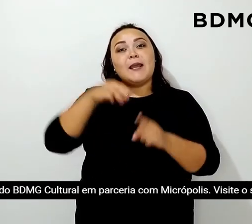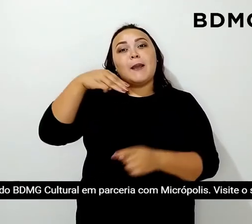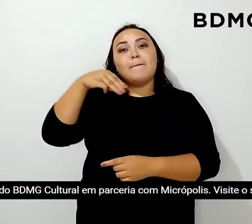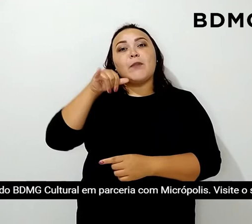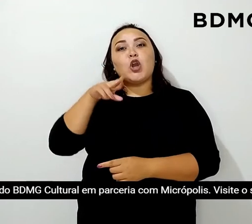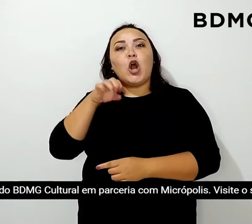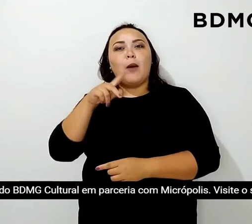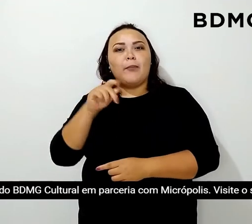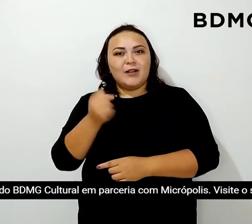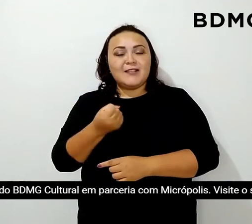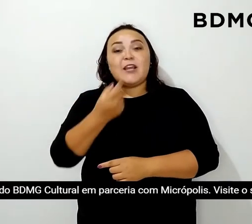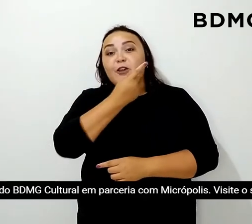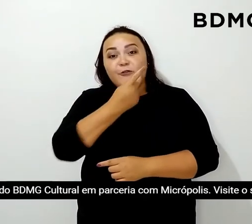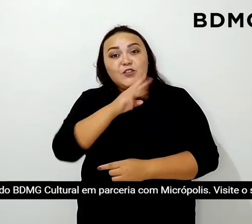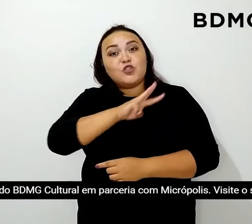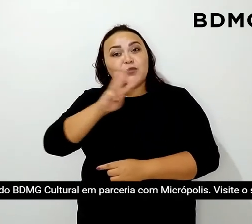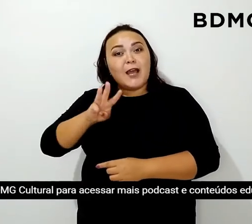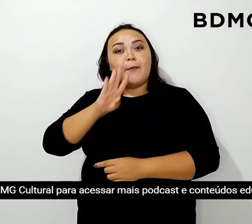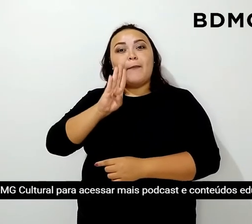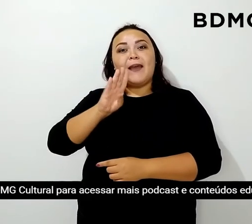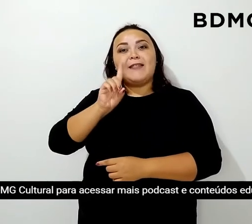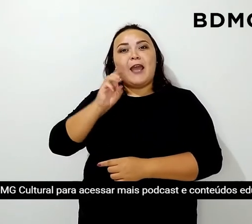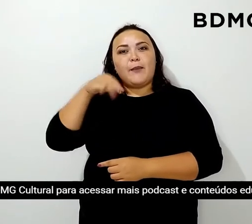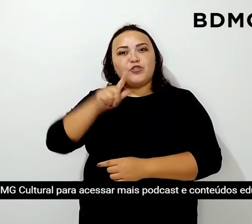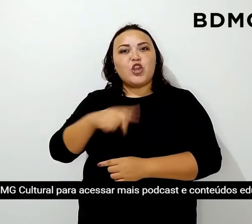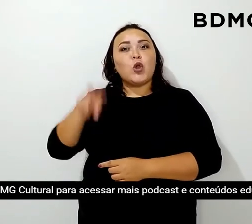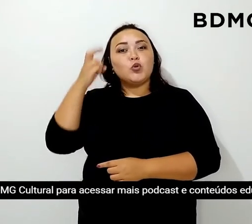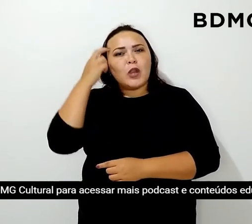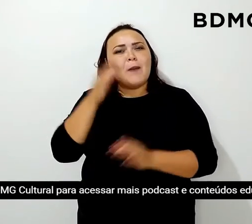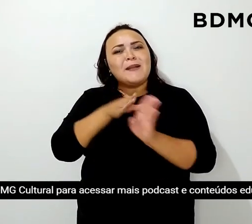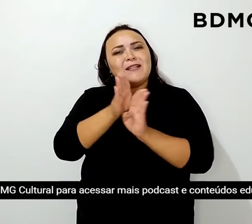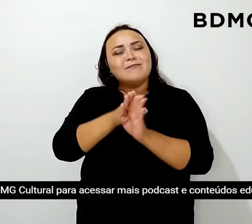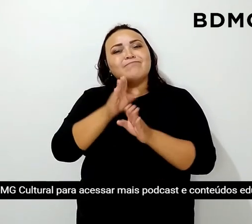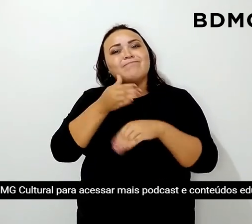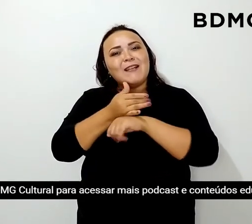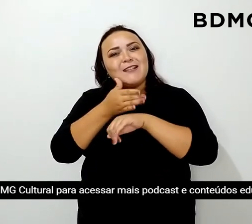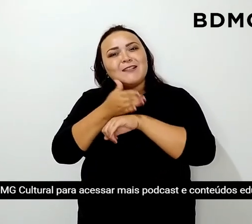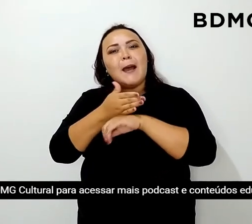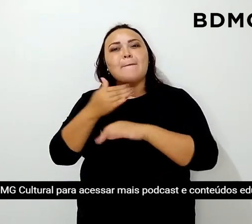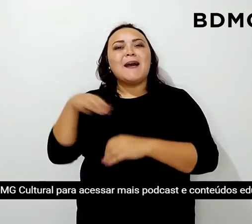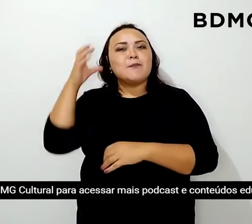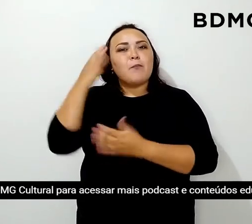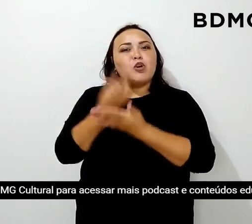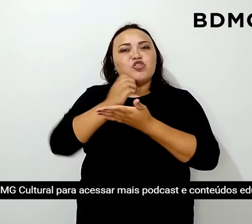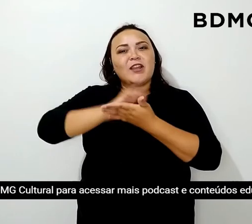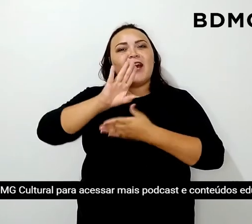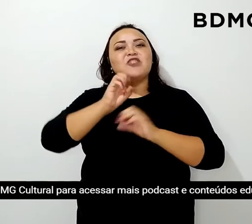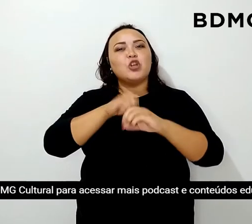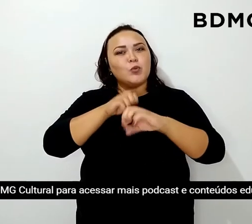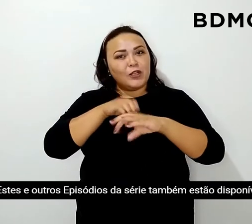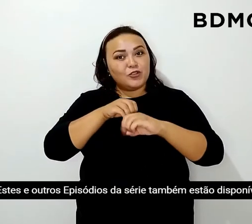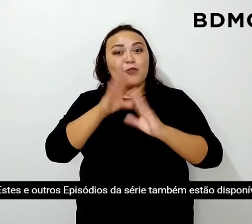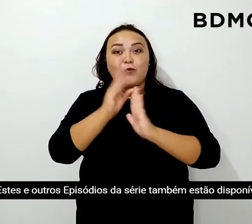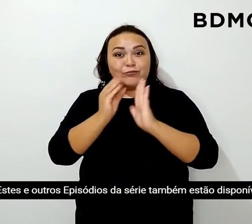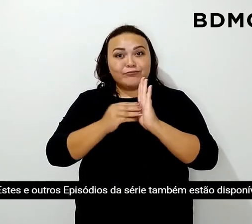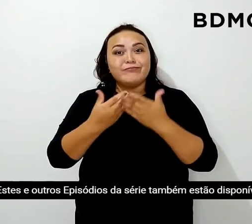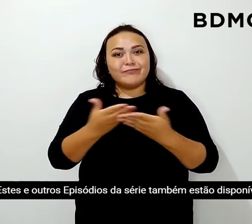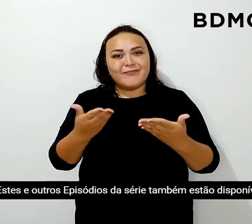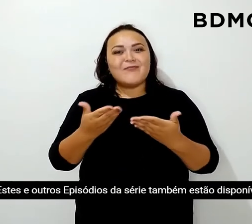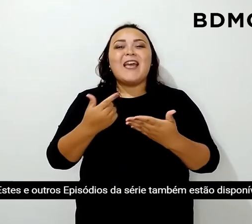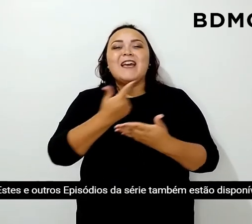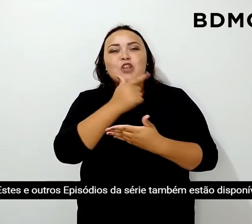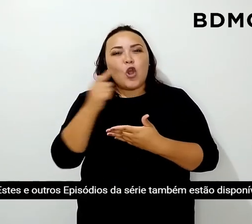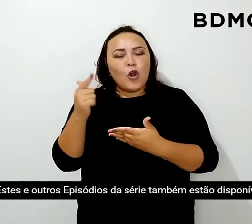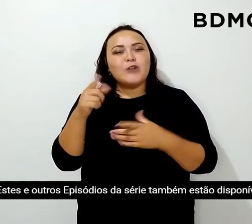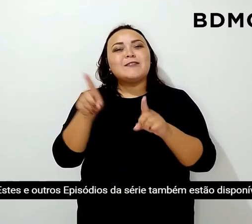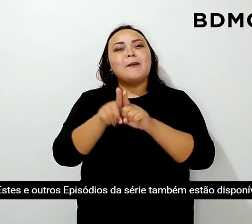parceria com Micrópolis. Visite o site do BDMG Cultural para acessar mais podcasts e conteúdos educativos. Estes